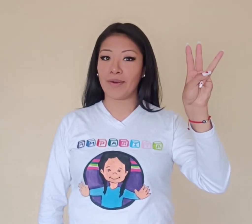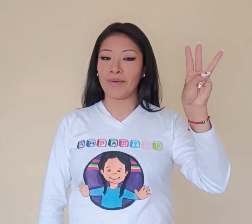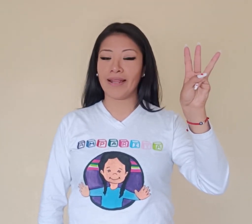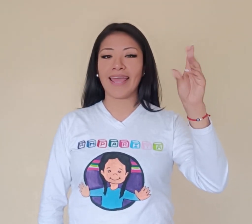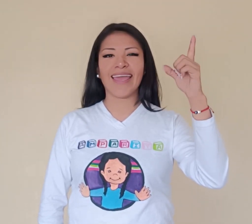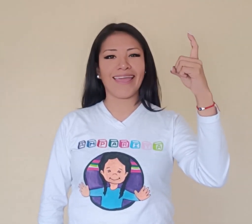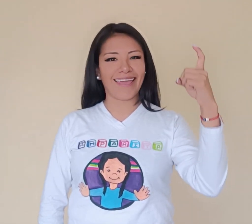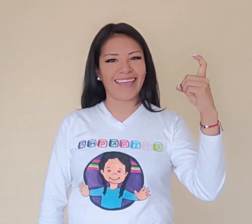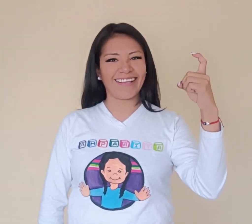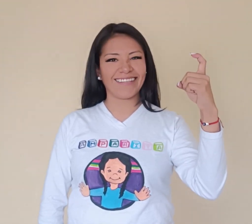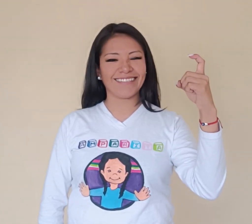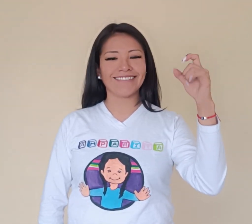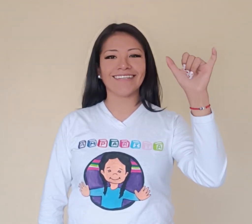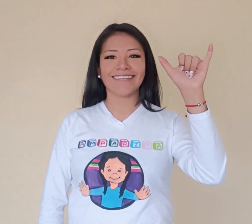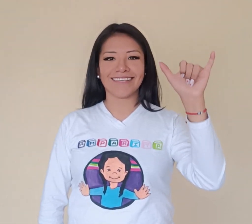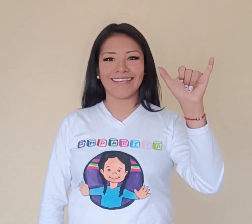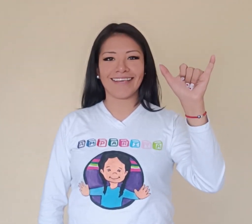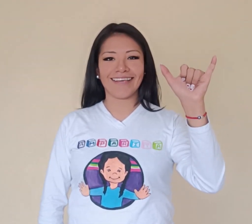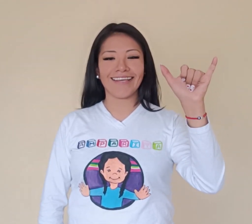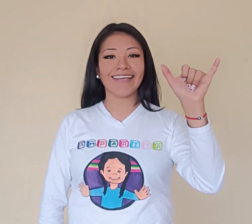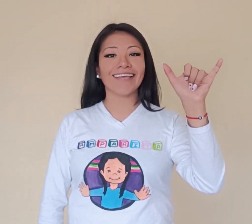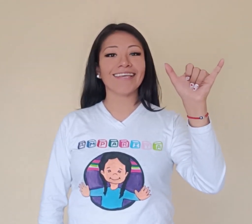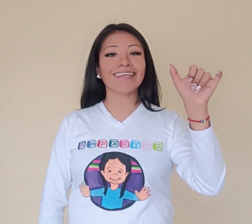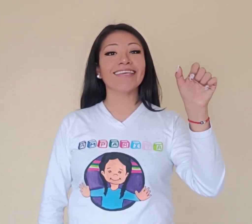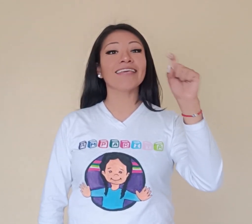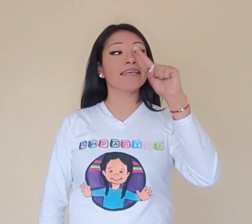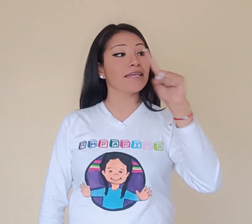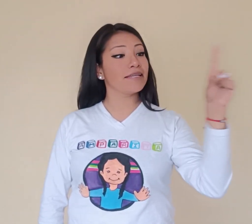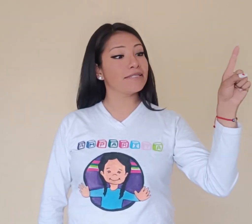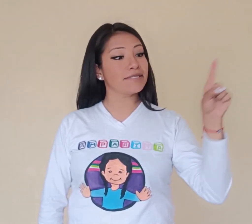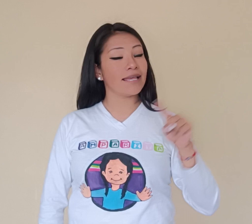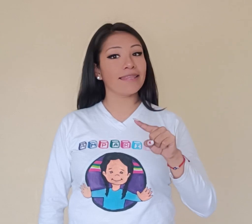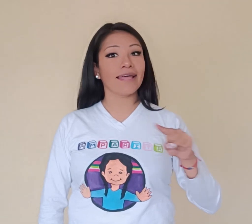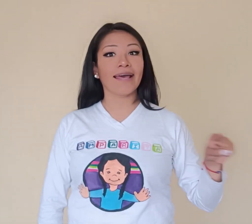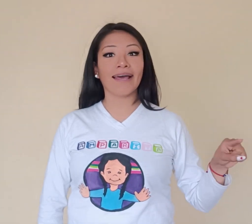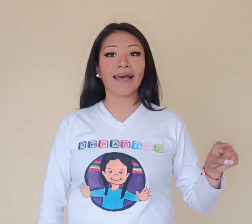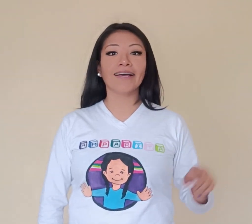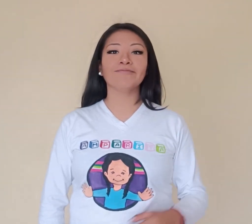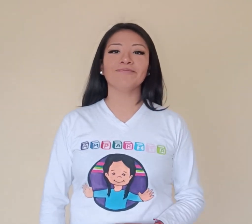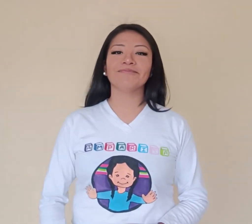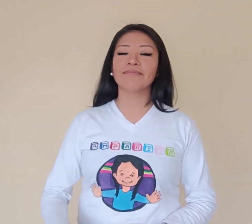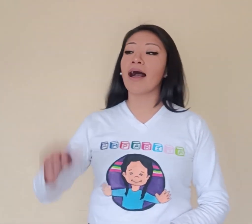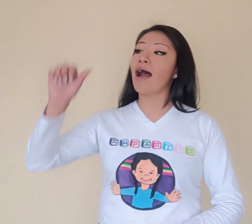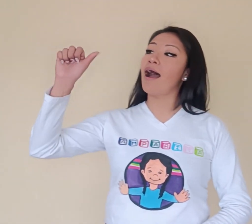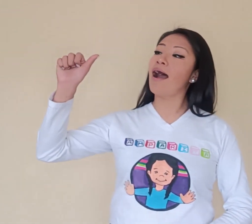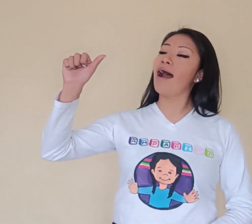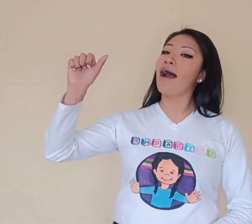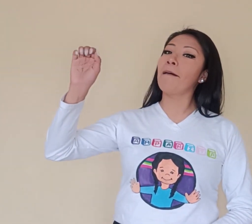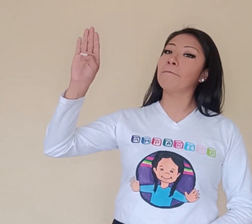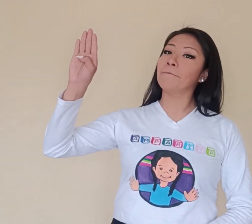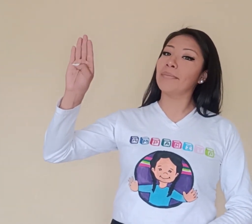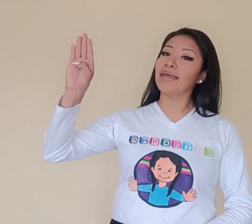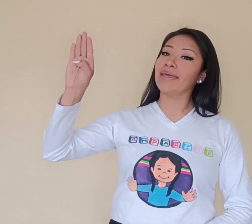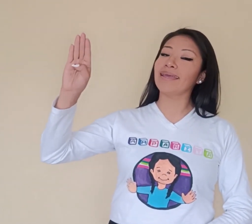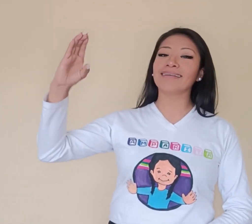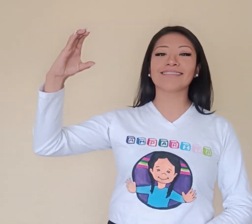X, Y, I, Z, A, B, C,